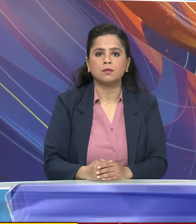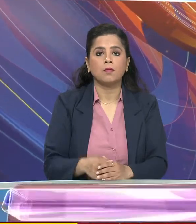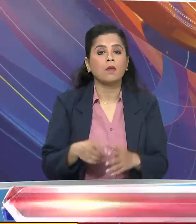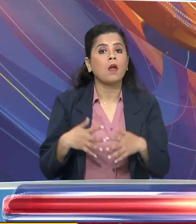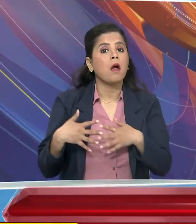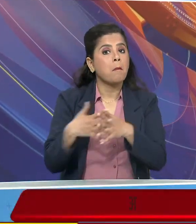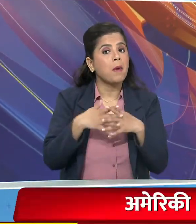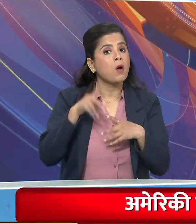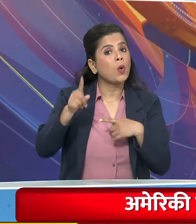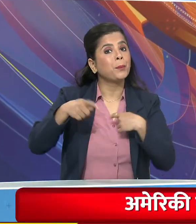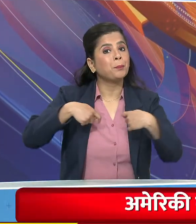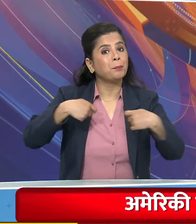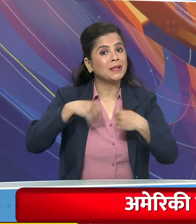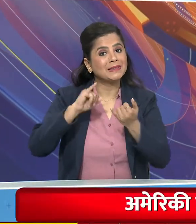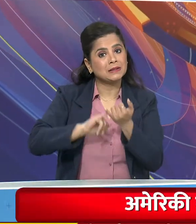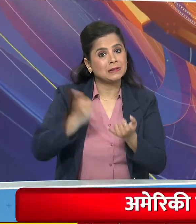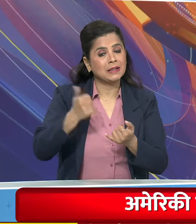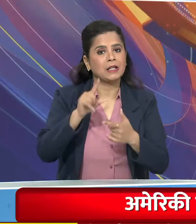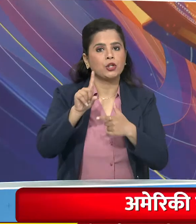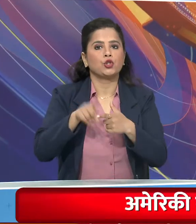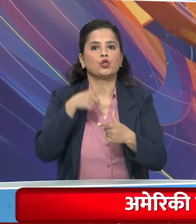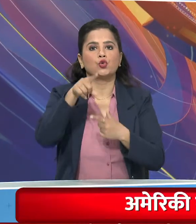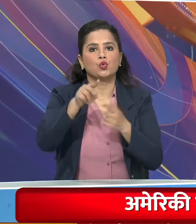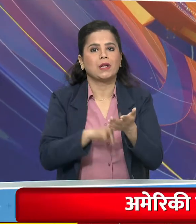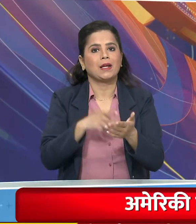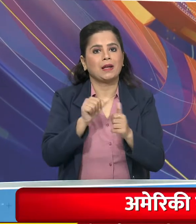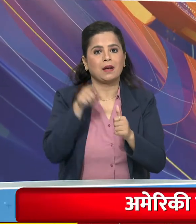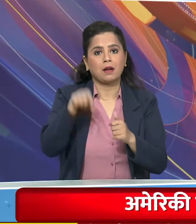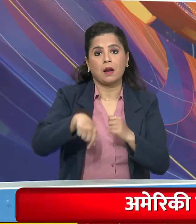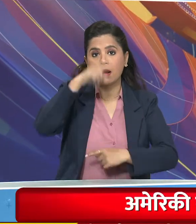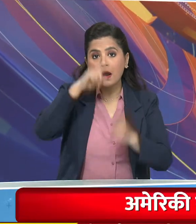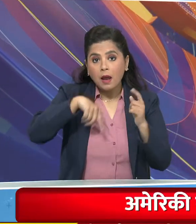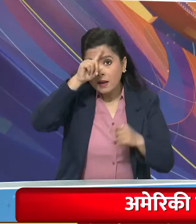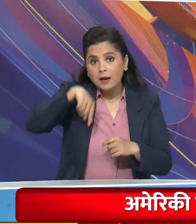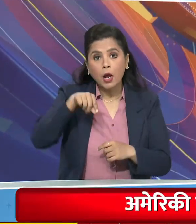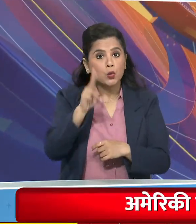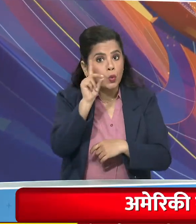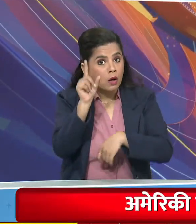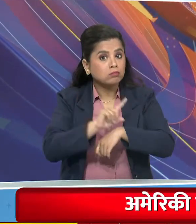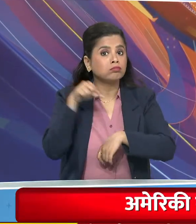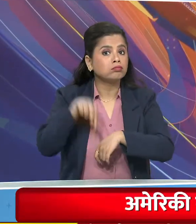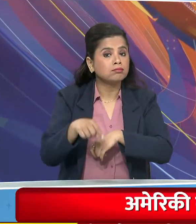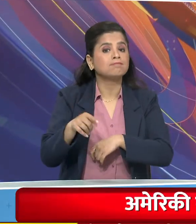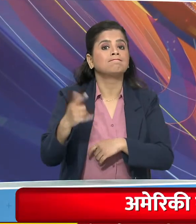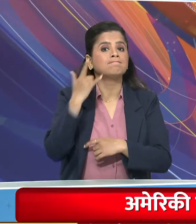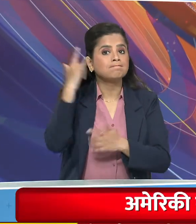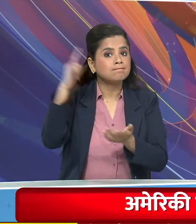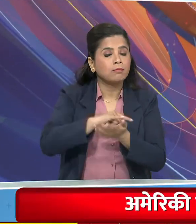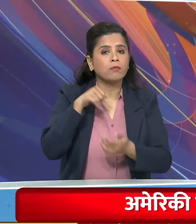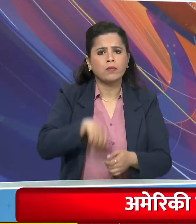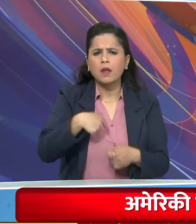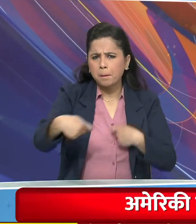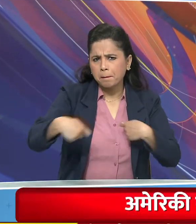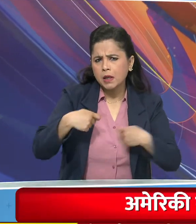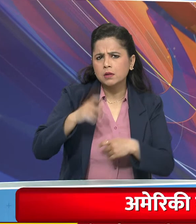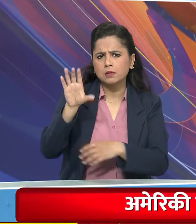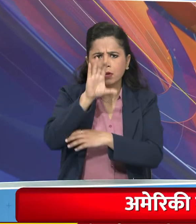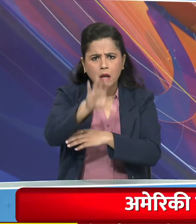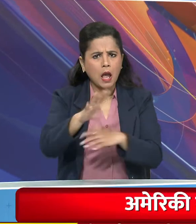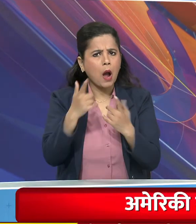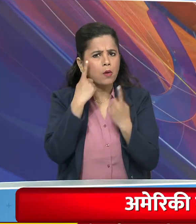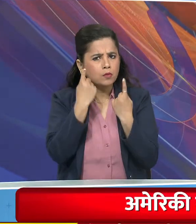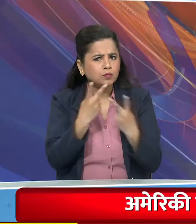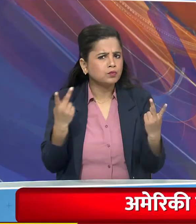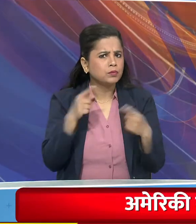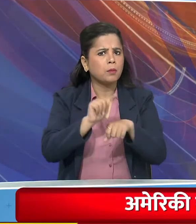अमेरिकी वानिजी सचिव ज्वीना राय मॉंडो भारत दौरे की दूसरे दिन व्यापार और निवेश की अवसरों को तलाशने के लिए करेंगी